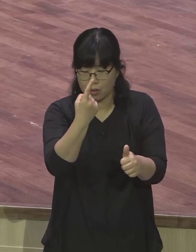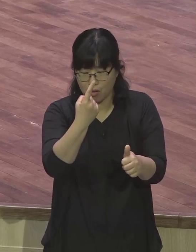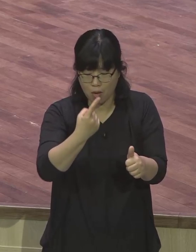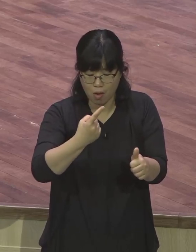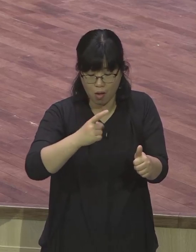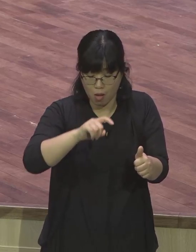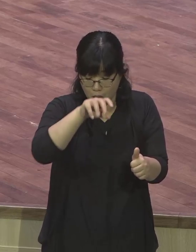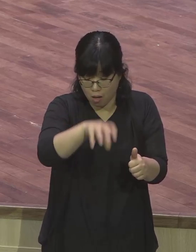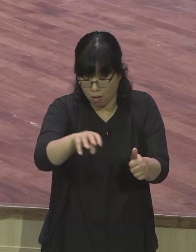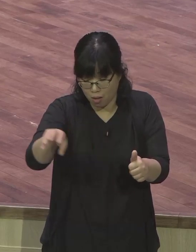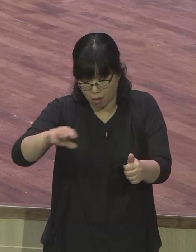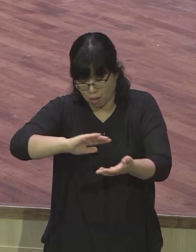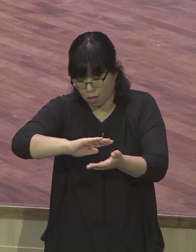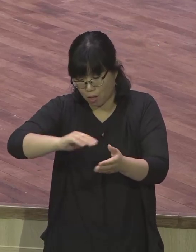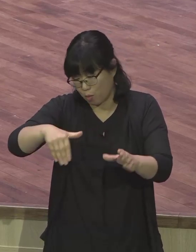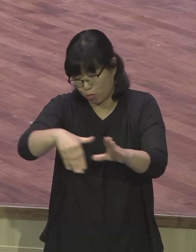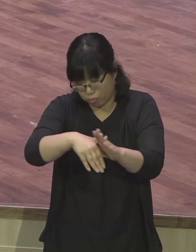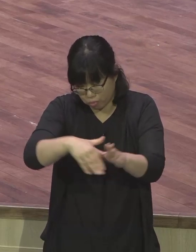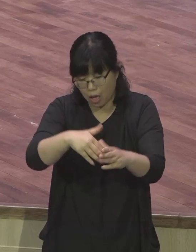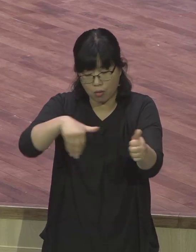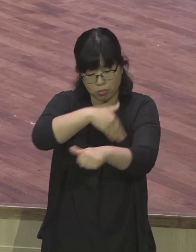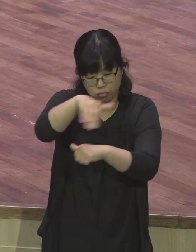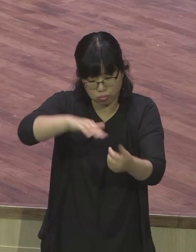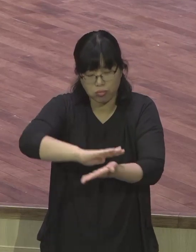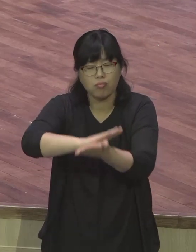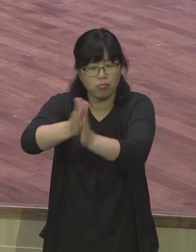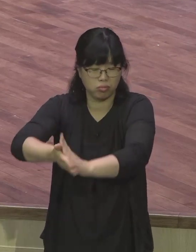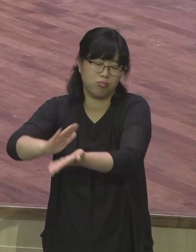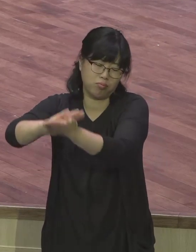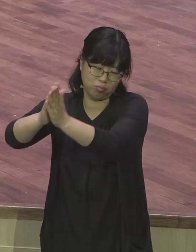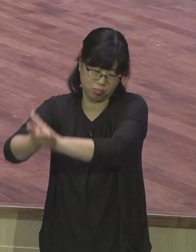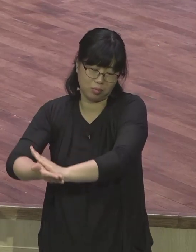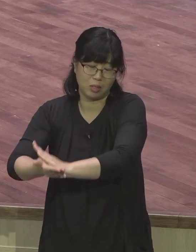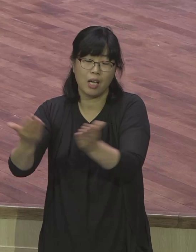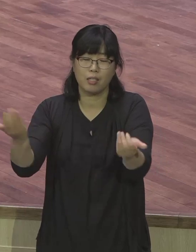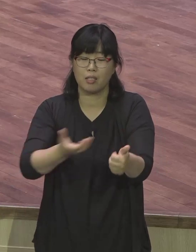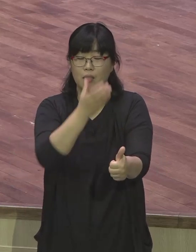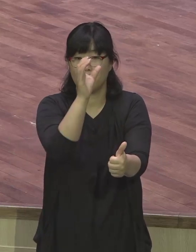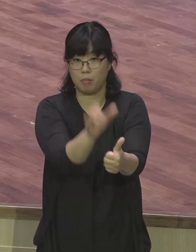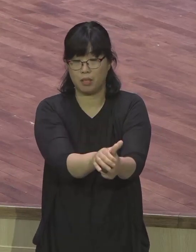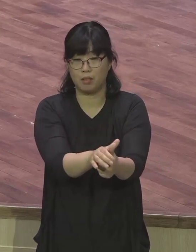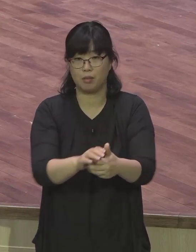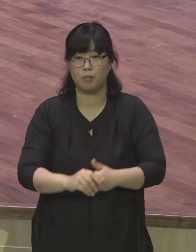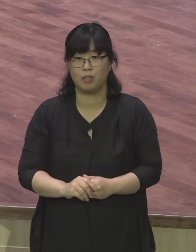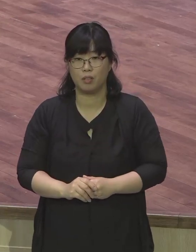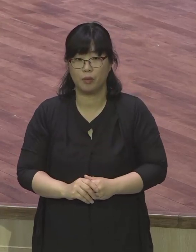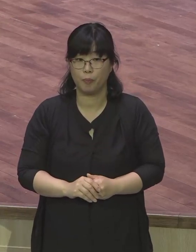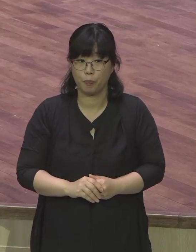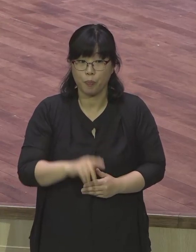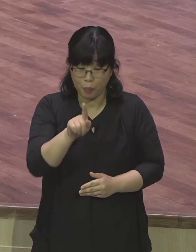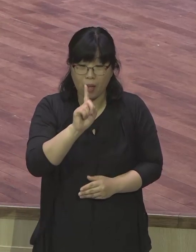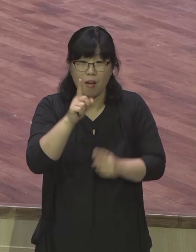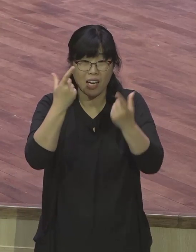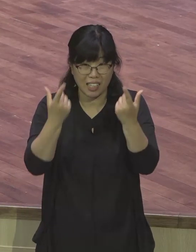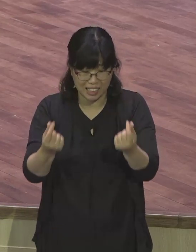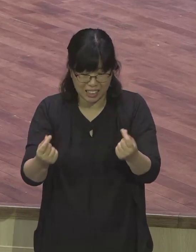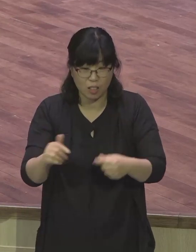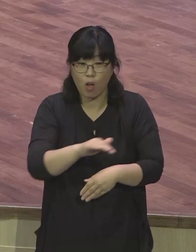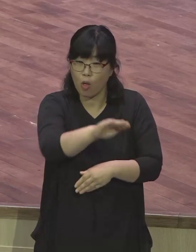이렇게 하나님께서는 우리에게도 각 사람마다 하나님께서 주시는 천명이 있는데 그것이